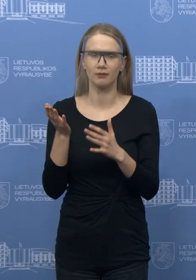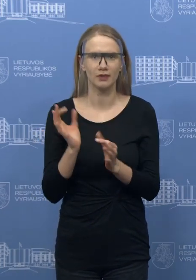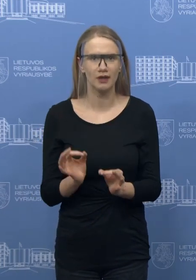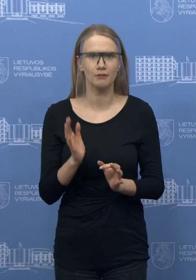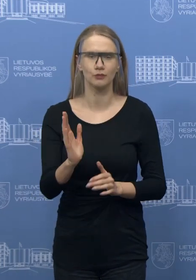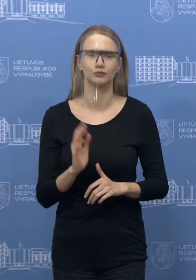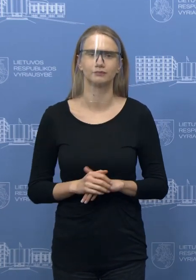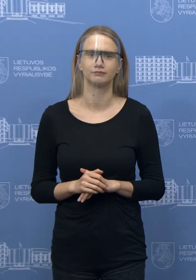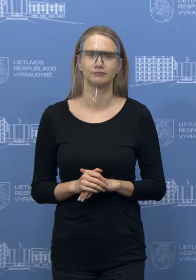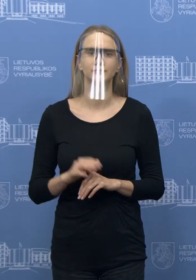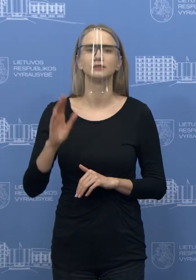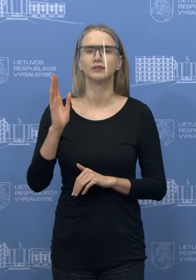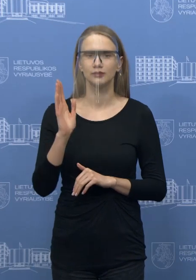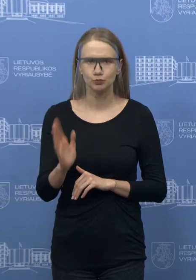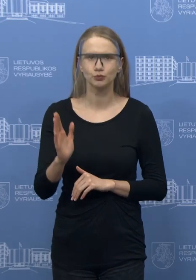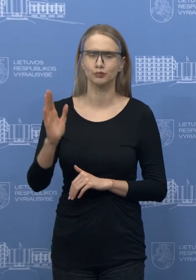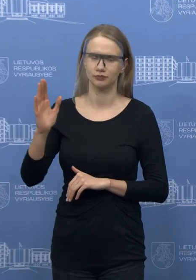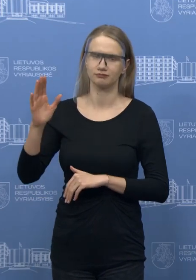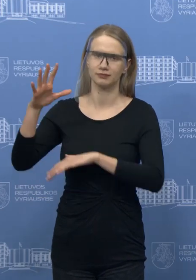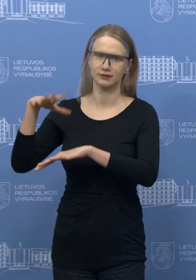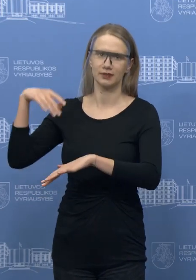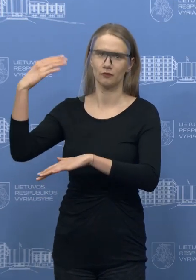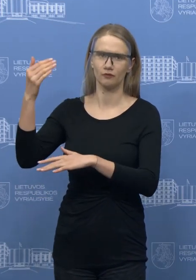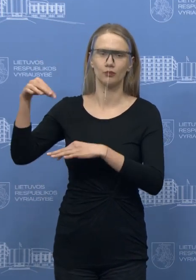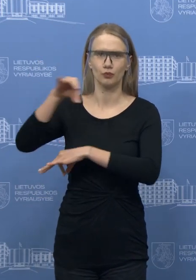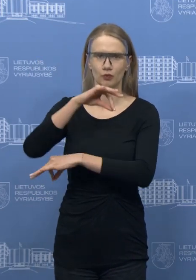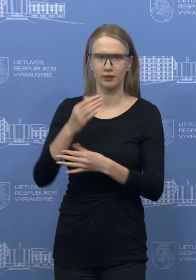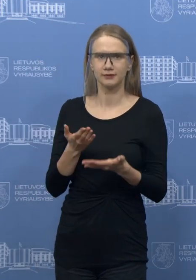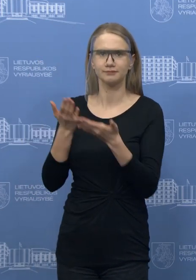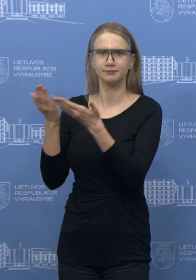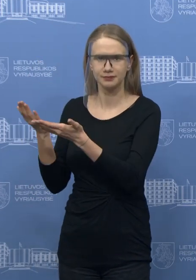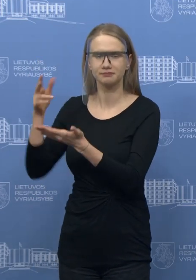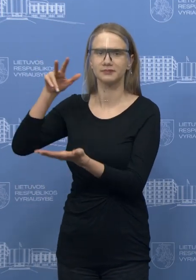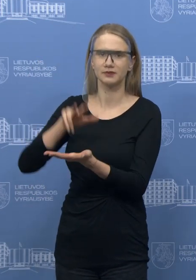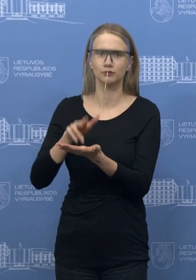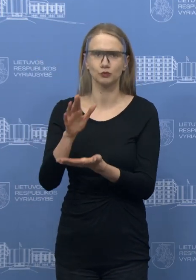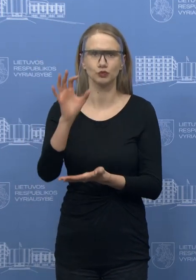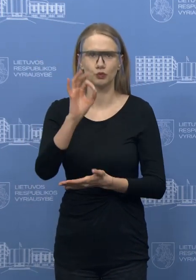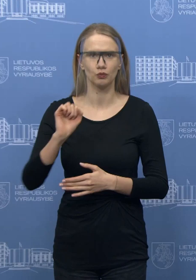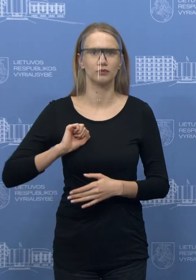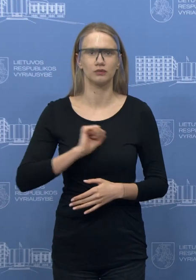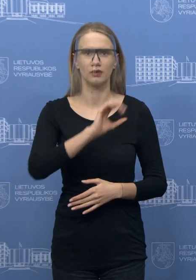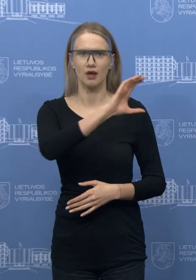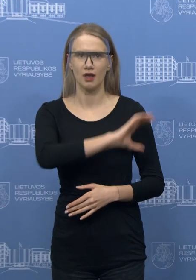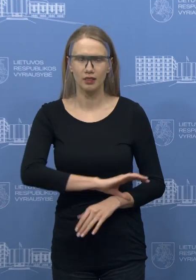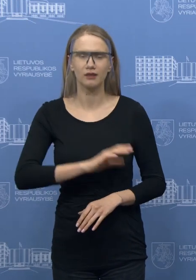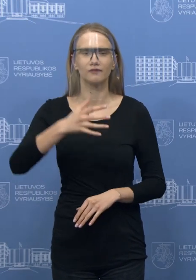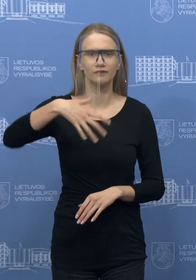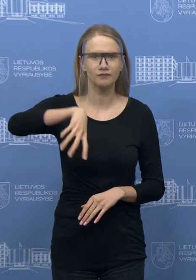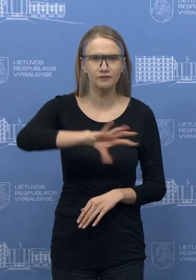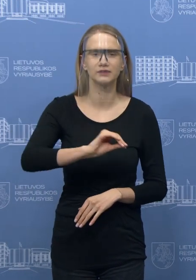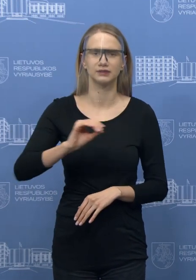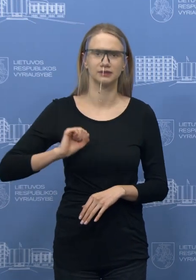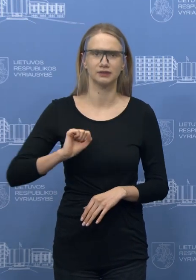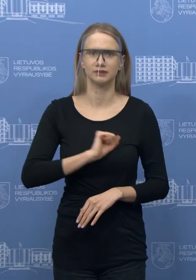sprendimų. Ir bus primti tie projektai, pirmiausiai tai, kas susijęs su mediku atlyginimu, tai yra visiems medikams 15